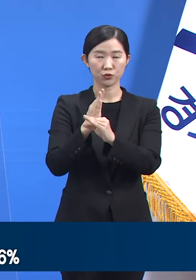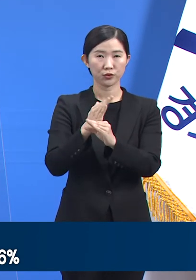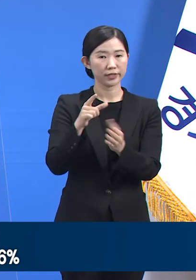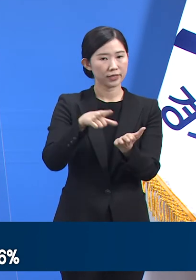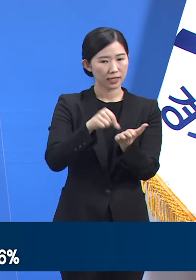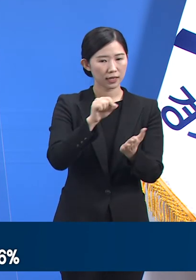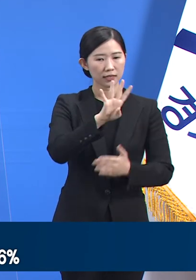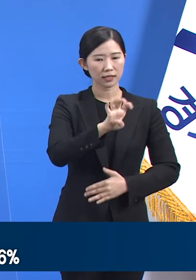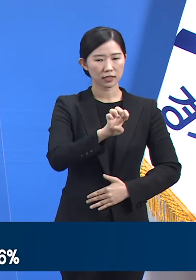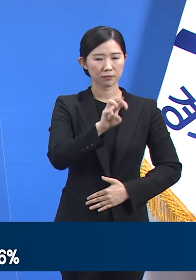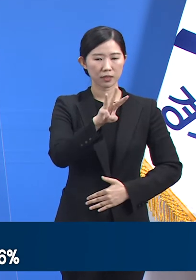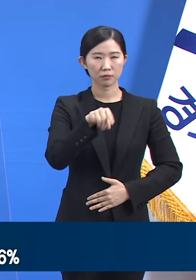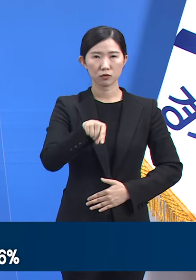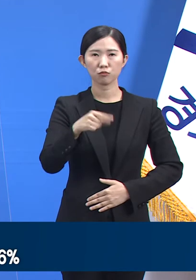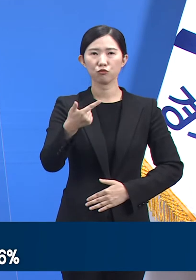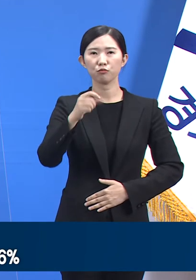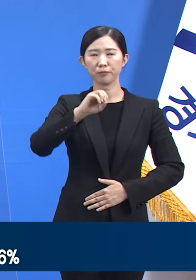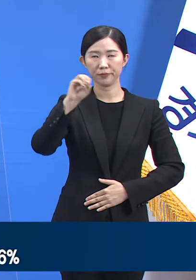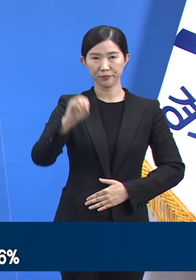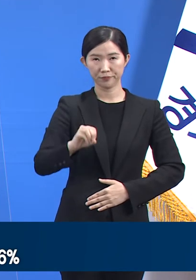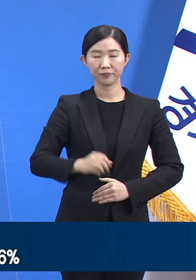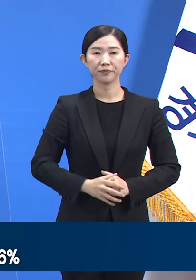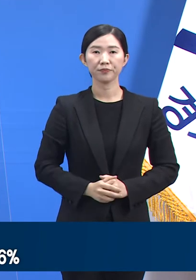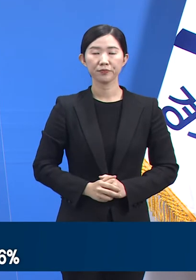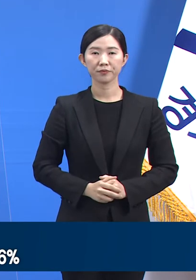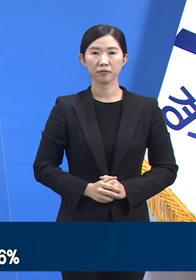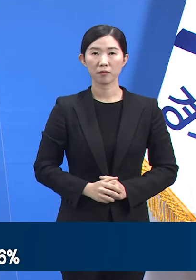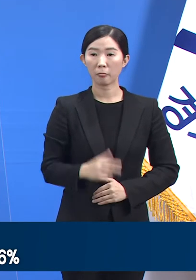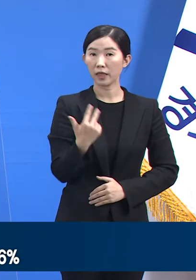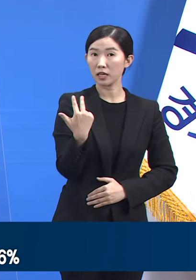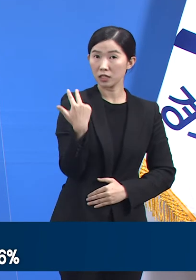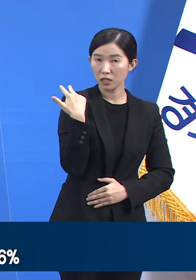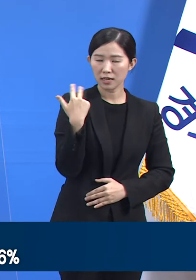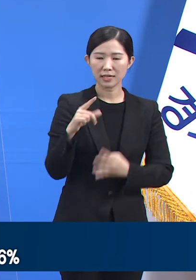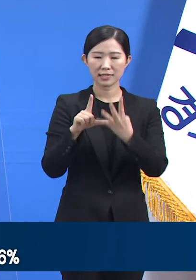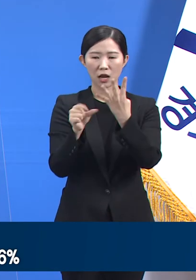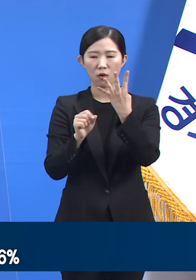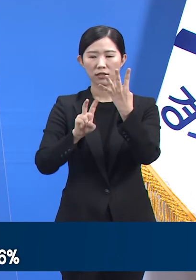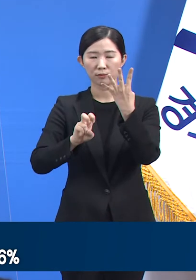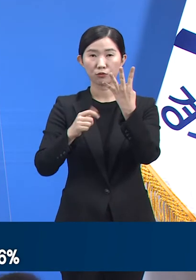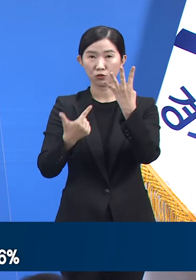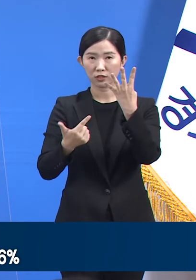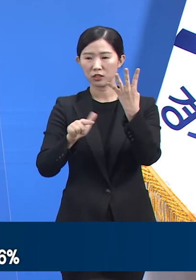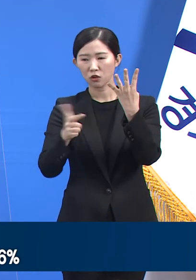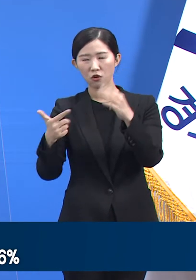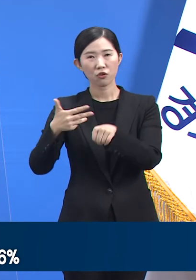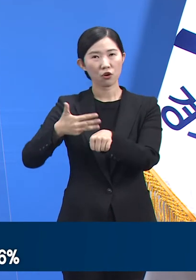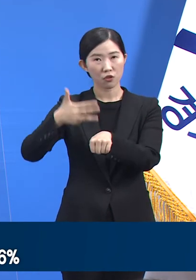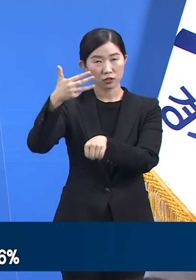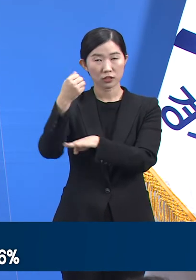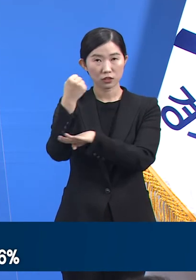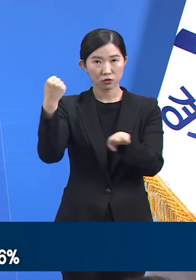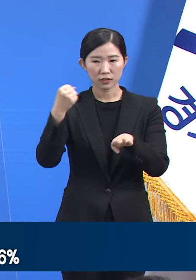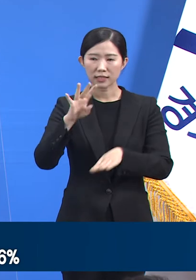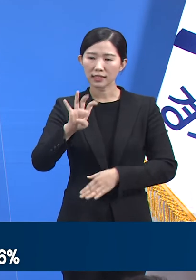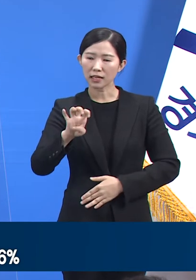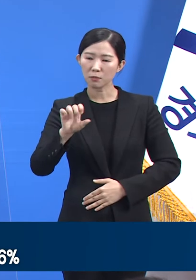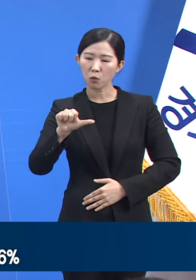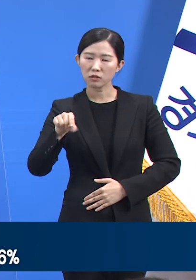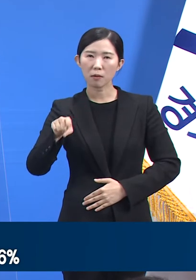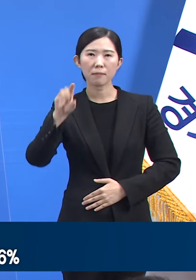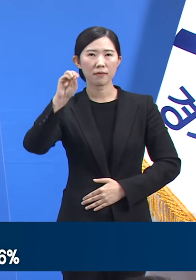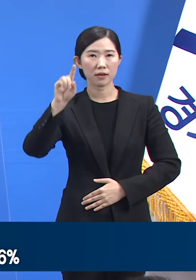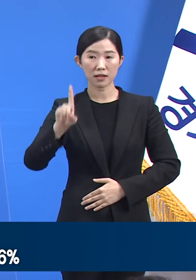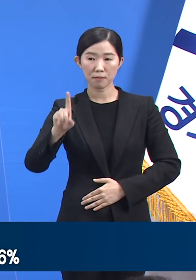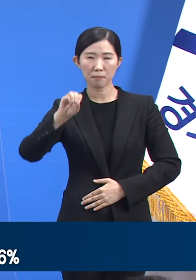43.6%입니다. 역시 일주일 전인 4월 26일 20시 기준 45.1%였던